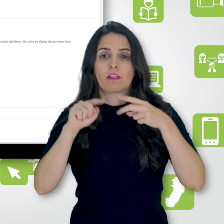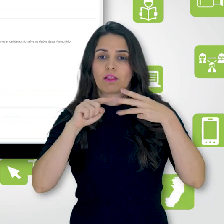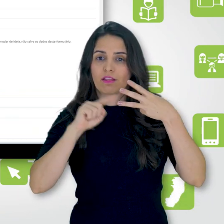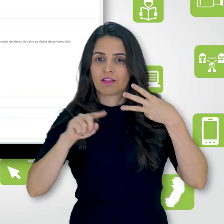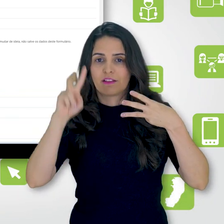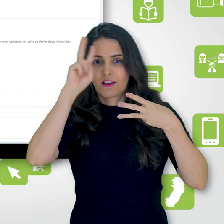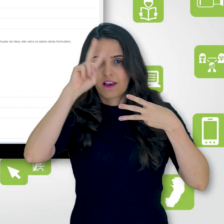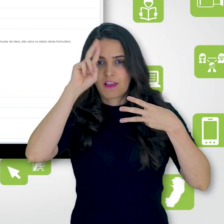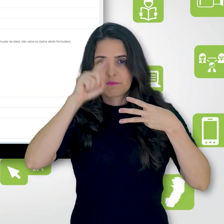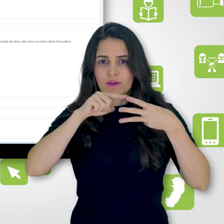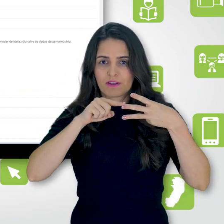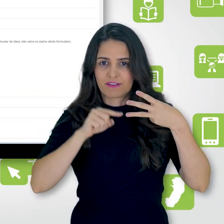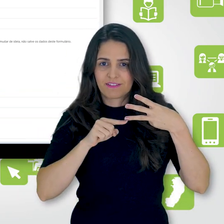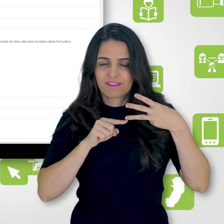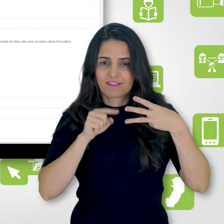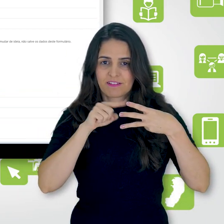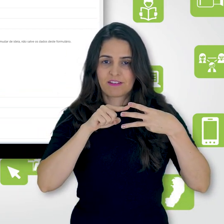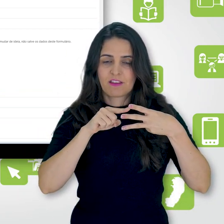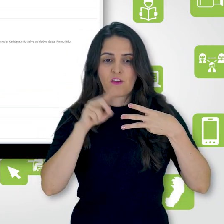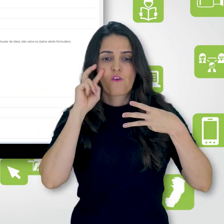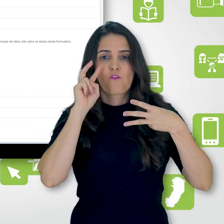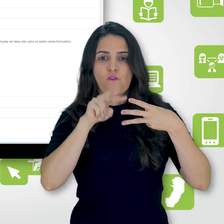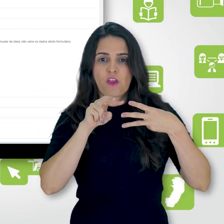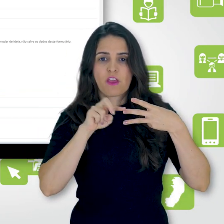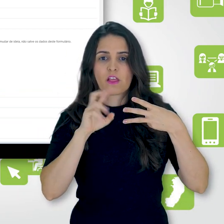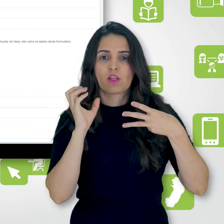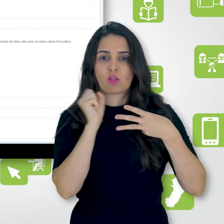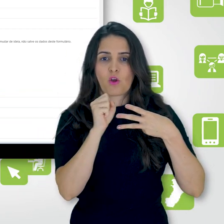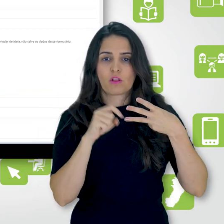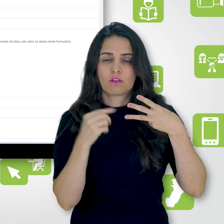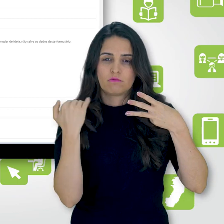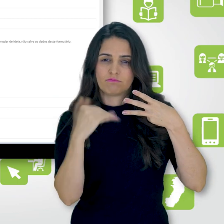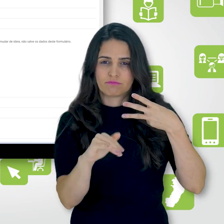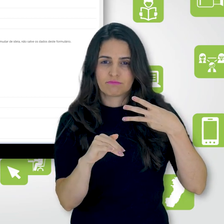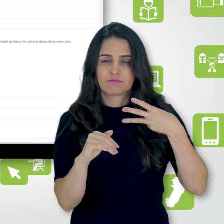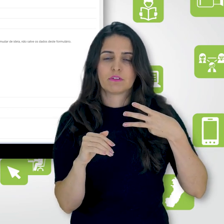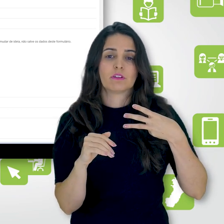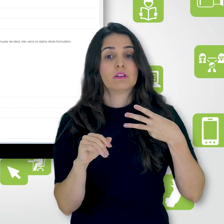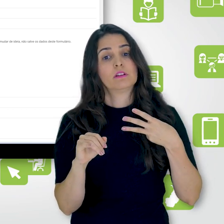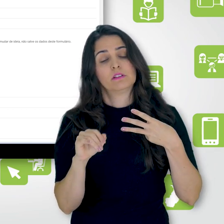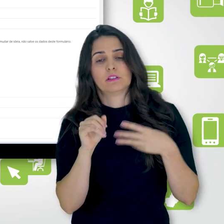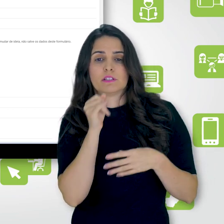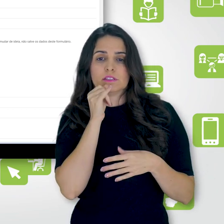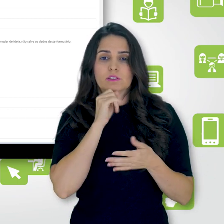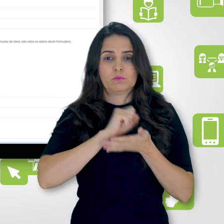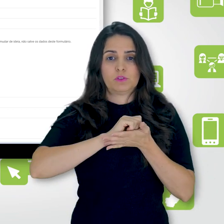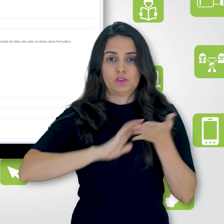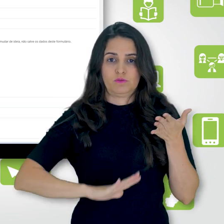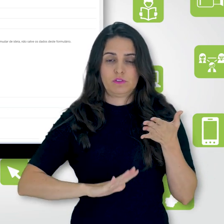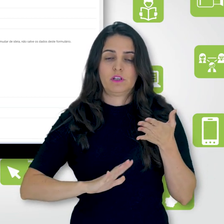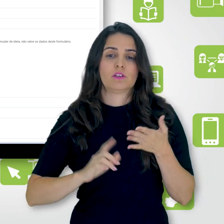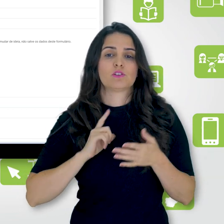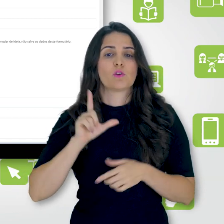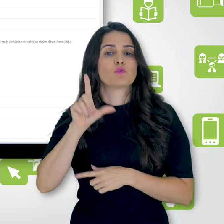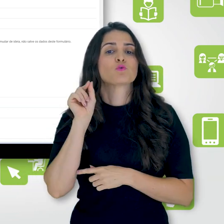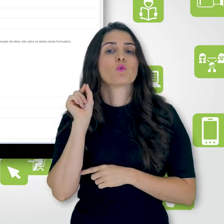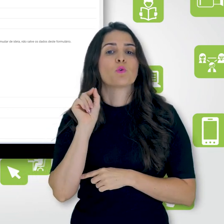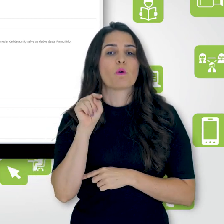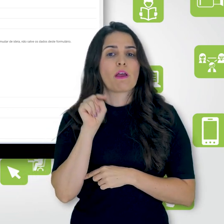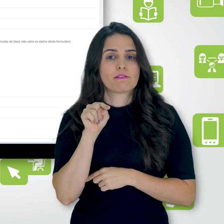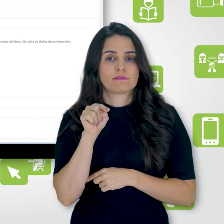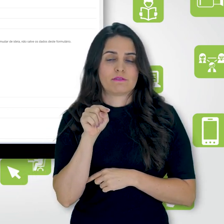deve receber uma nota, ou ele deve fazer um envio. No caso de atividades, eu costumo marcar